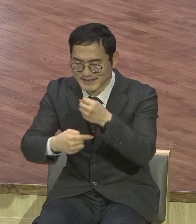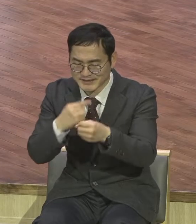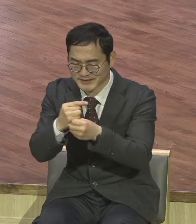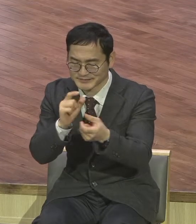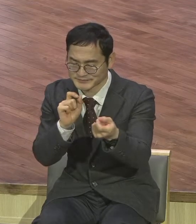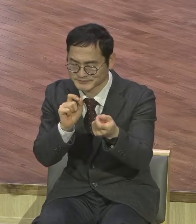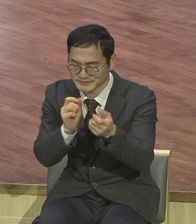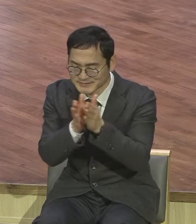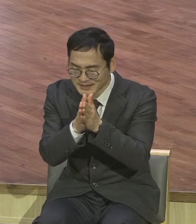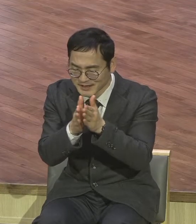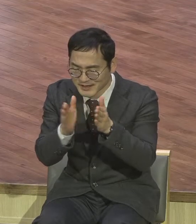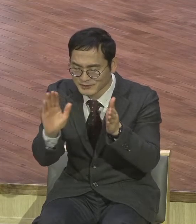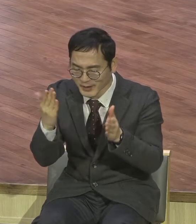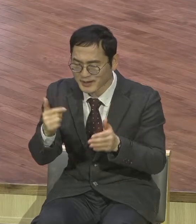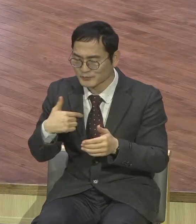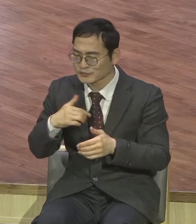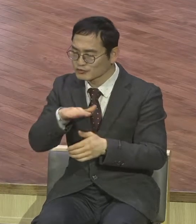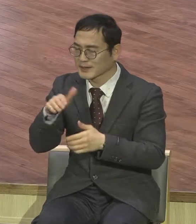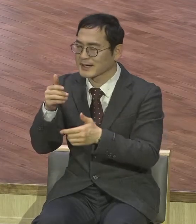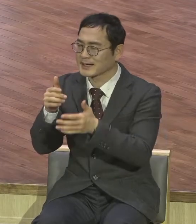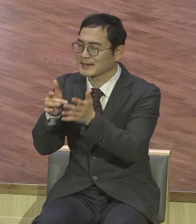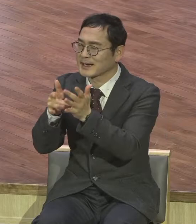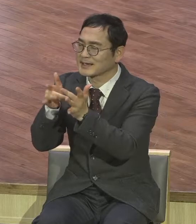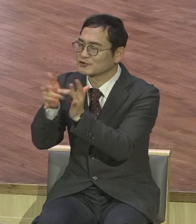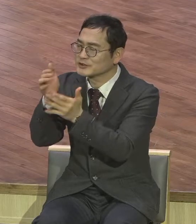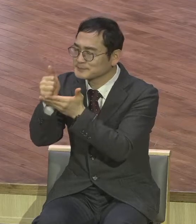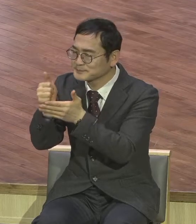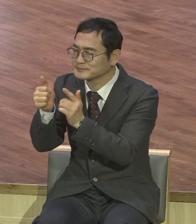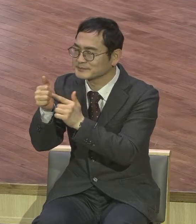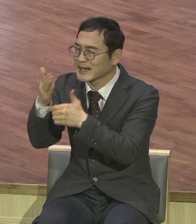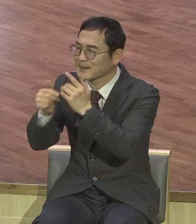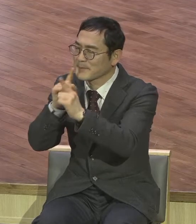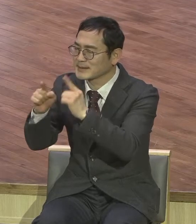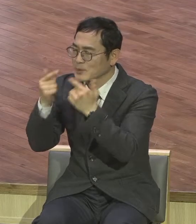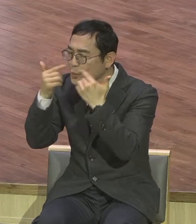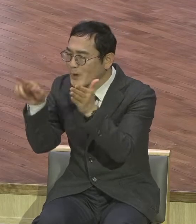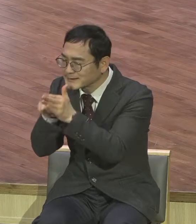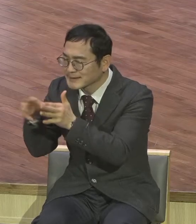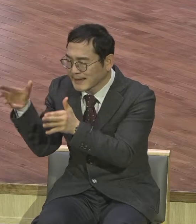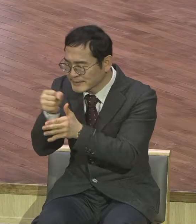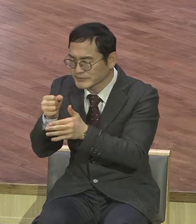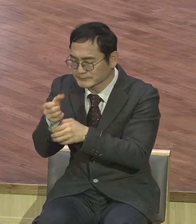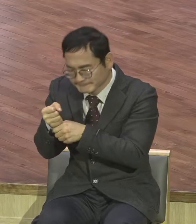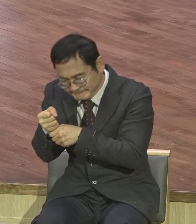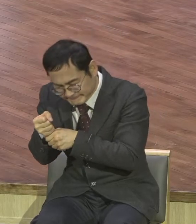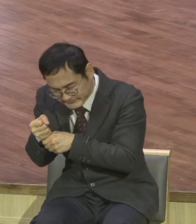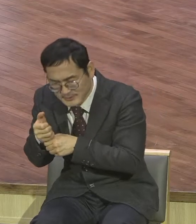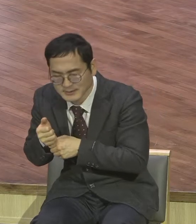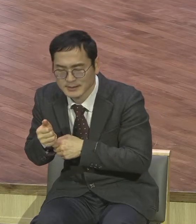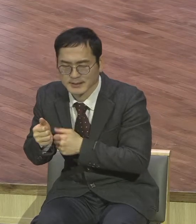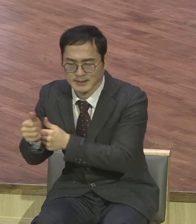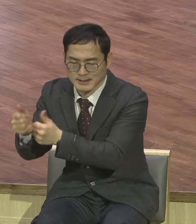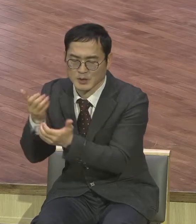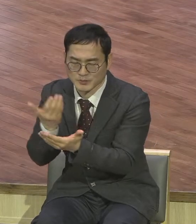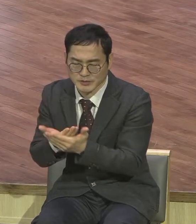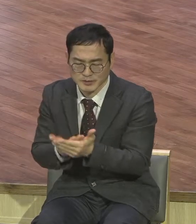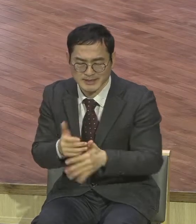되게도와 주옵사사 실족시키려는 사단의 공격이 끊임없이 우리 가까이 공격하지만은 언제나